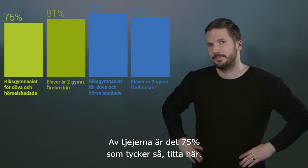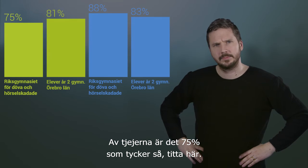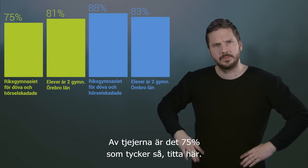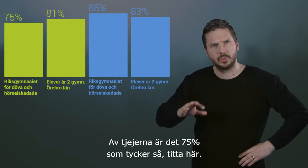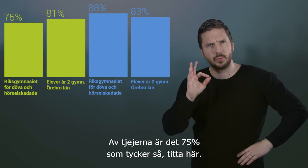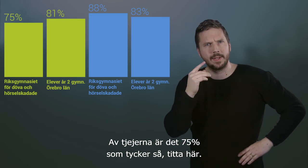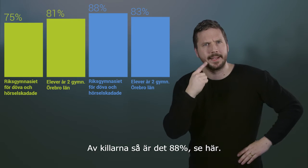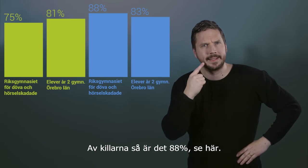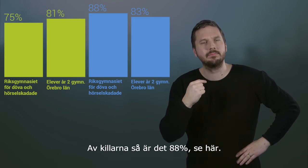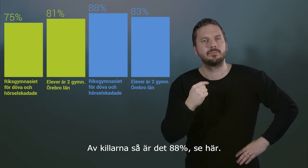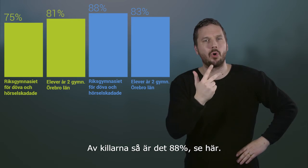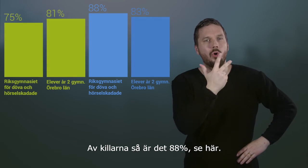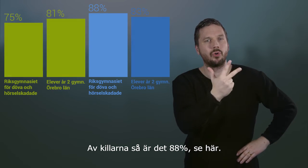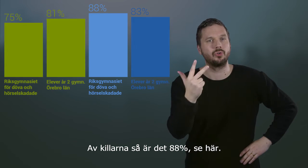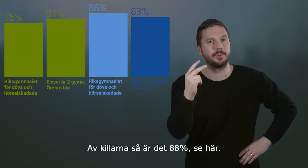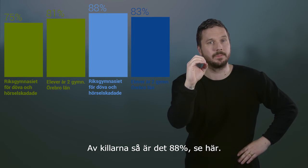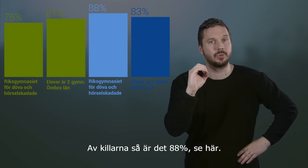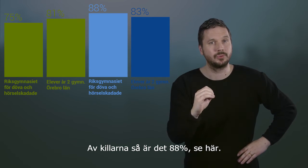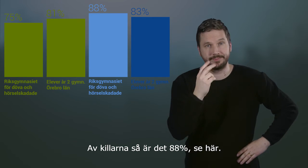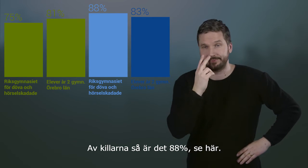Av killarna så är det 88 procent. Se här.